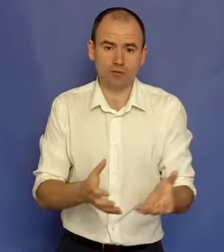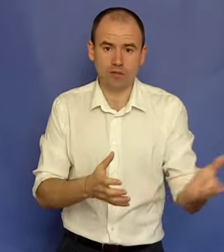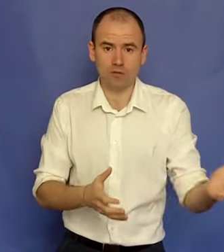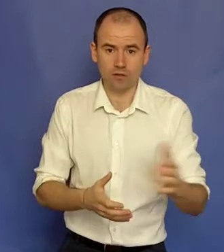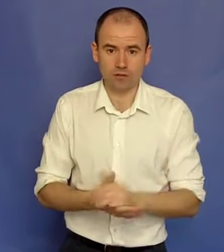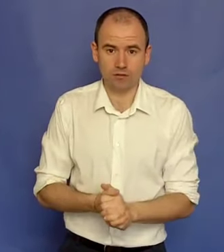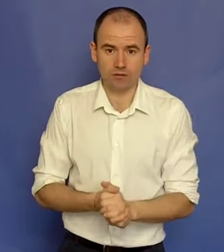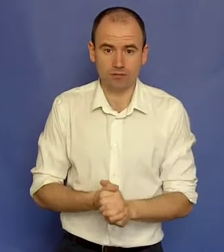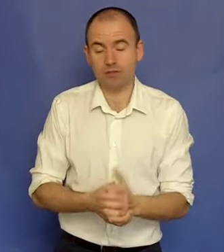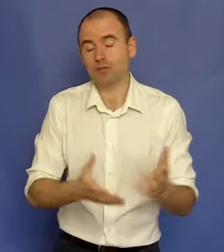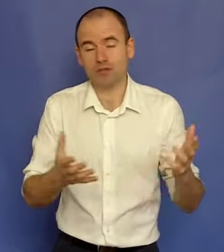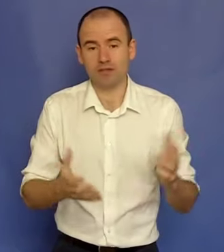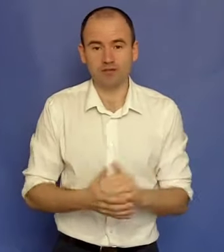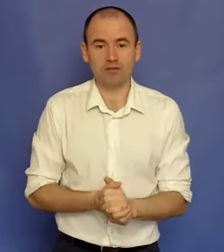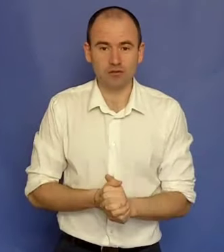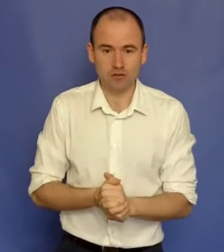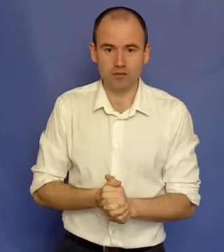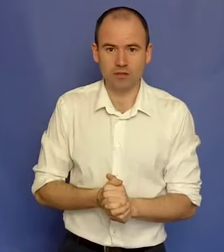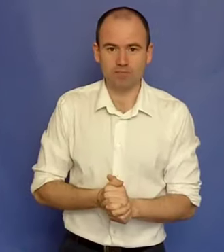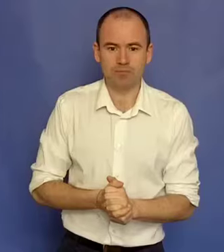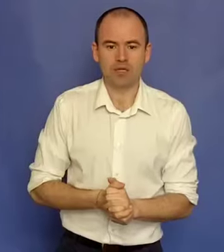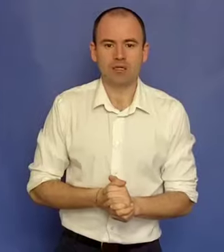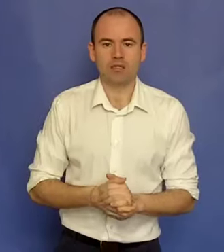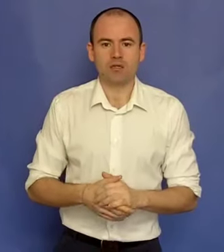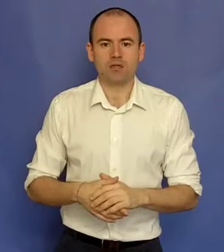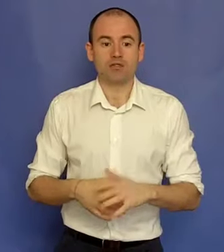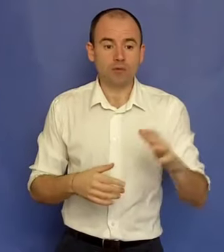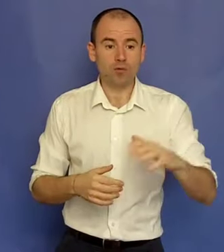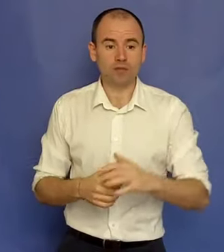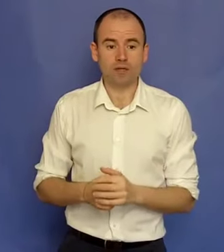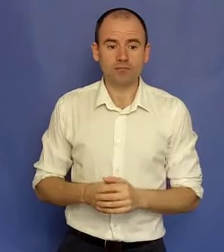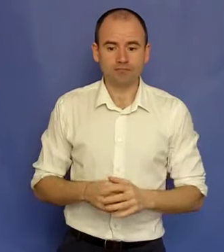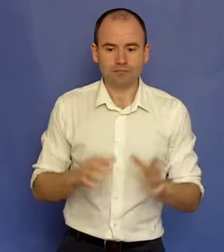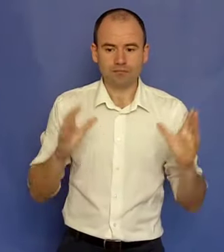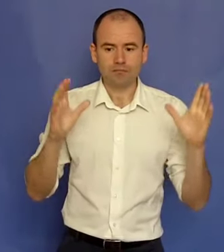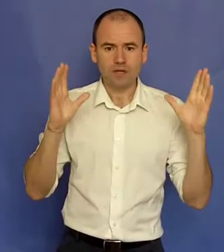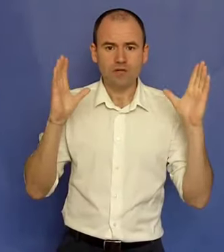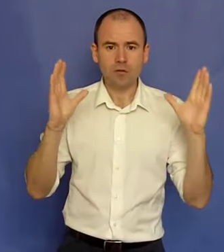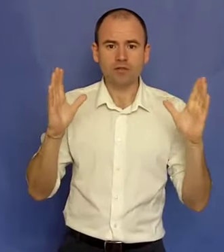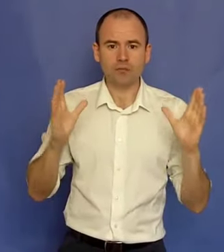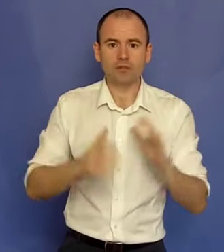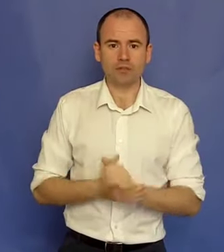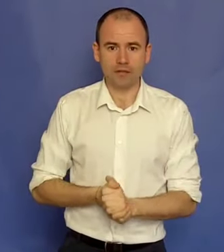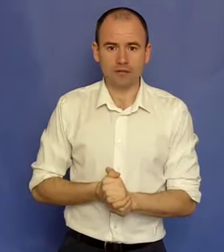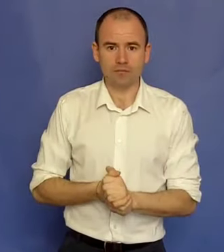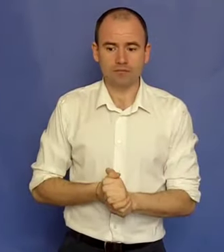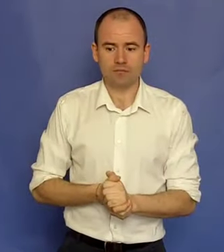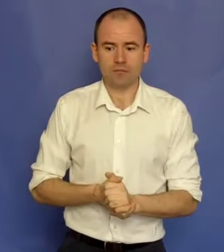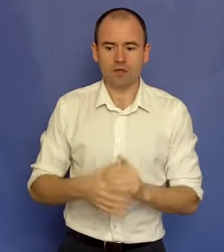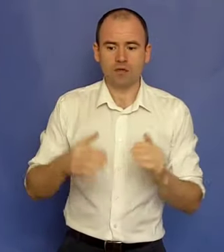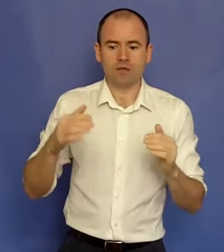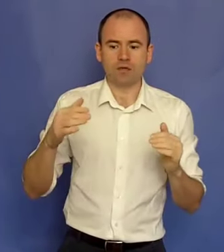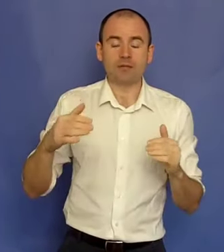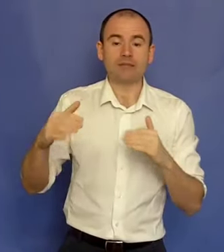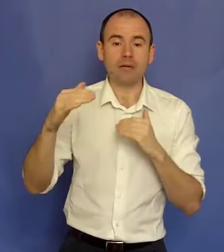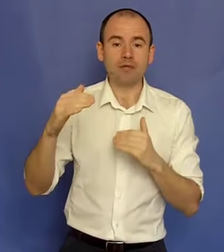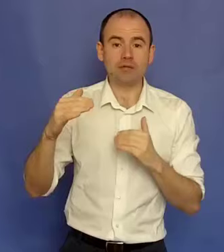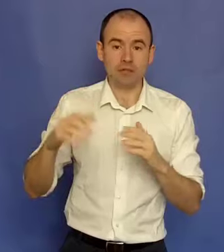personală cu această disciplină, dacă vrei, cu seducția. Și tipul ăsta avea un site pe internet, te